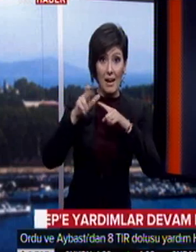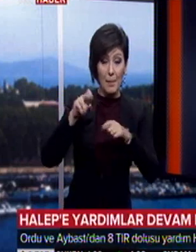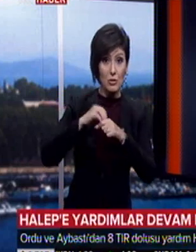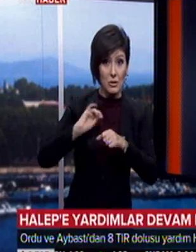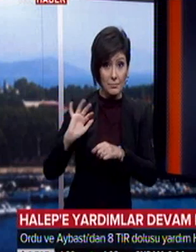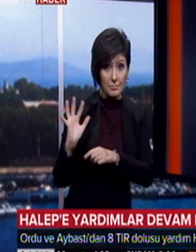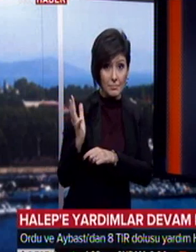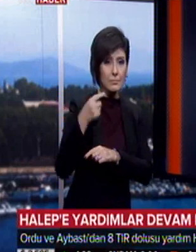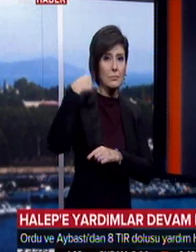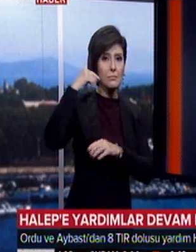gönderildi.